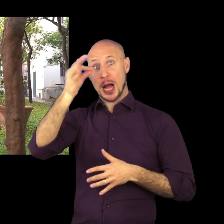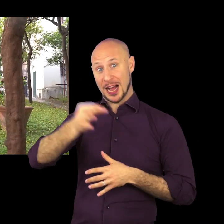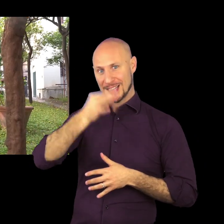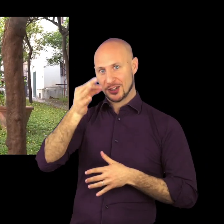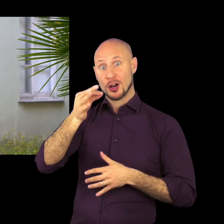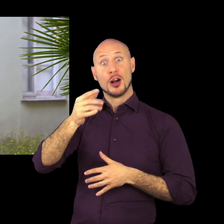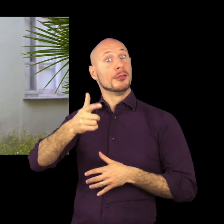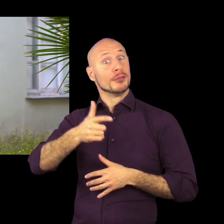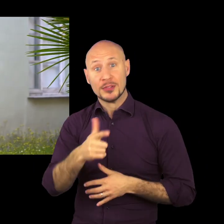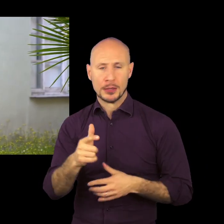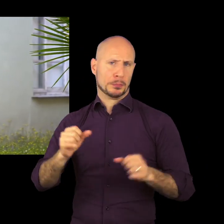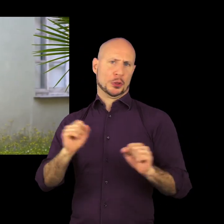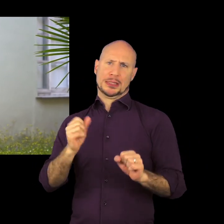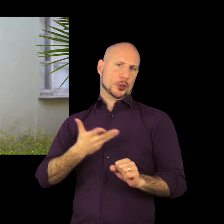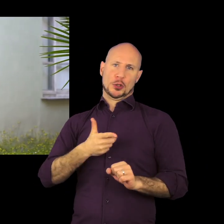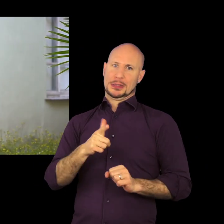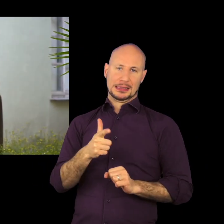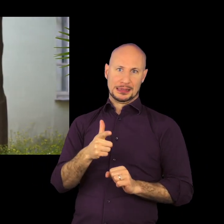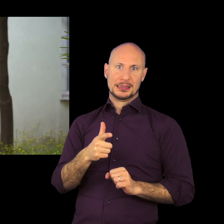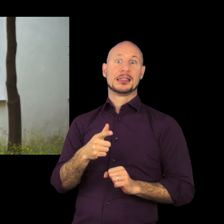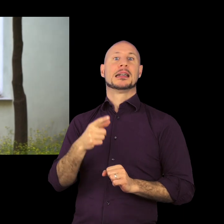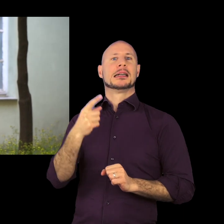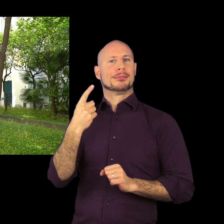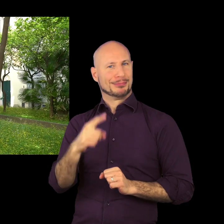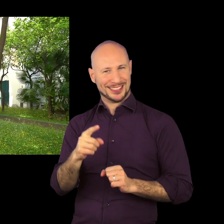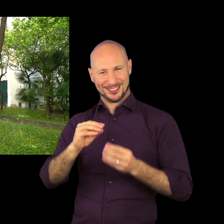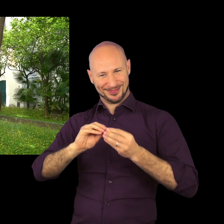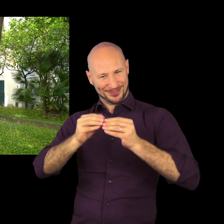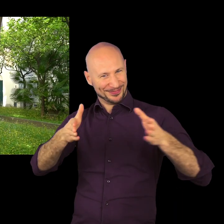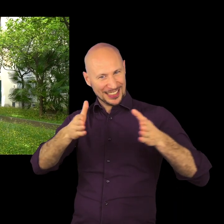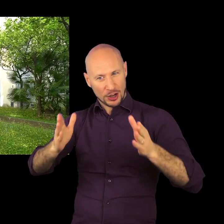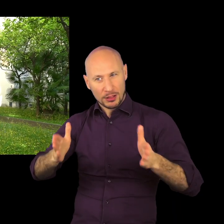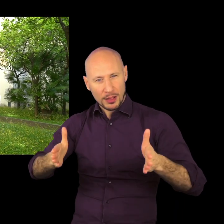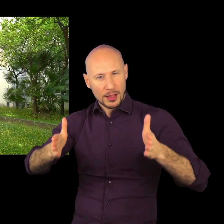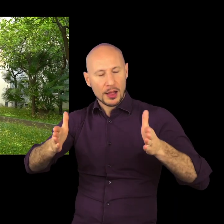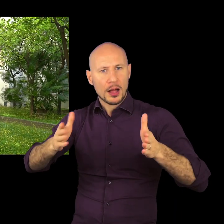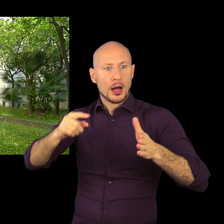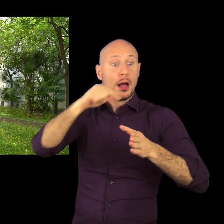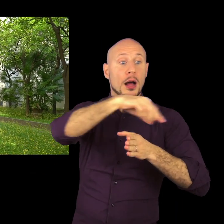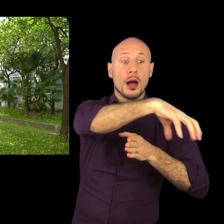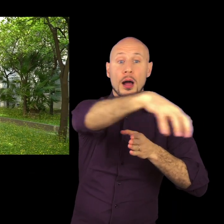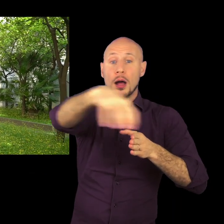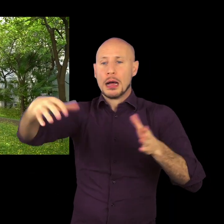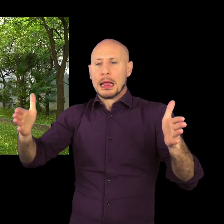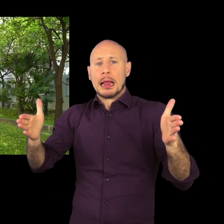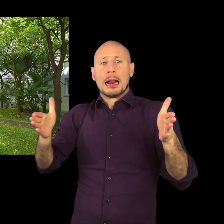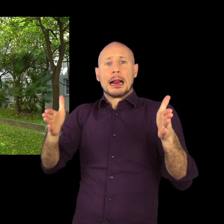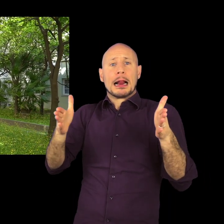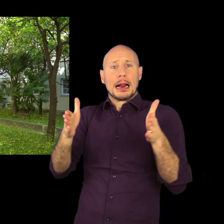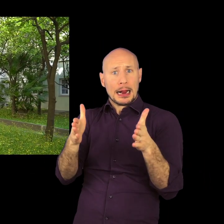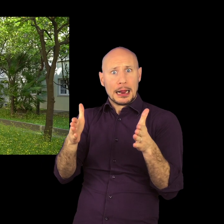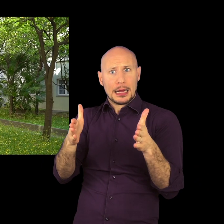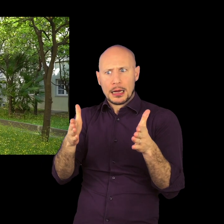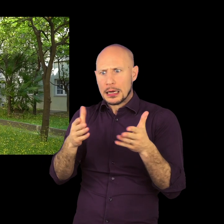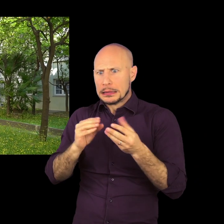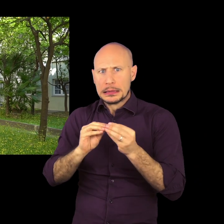elemento che non poteva mancare nemmeno nella dimora di Francesco Maria Balbi. Il problema però è che il palazzo viene costruito, era stato costruito all